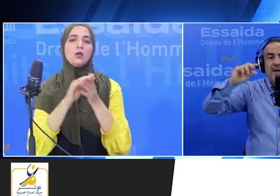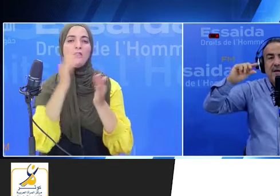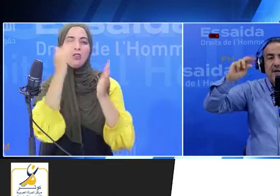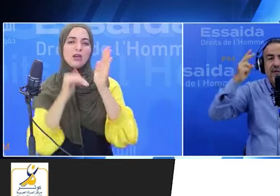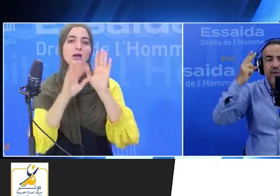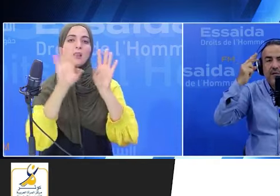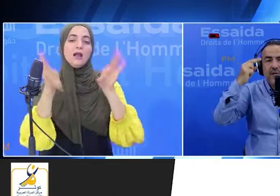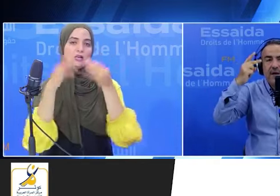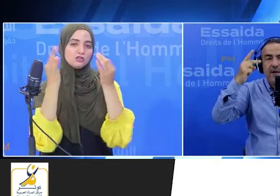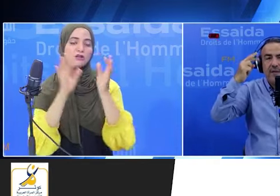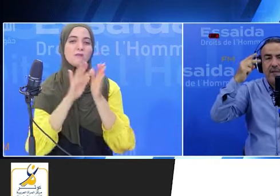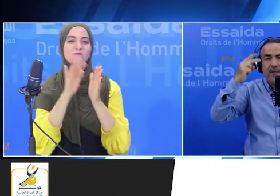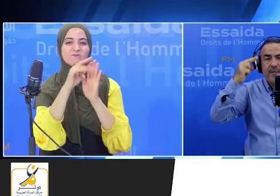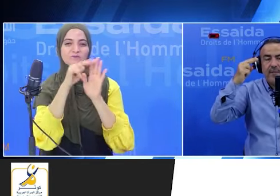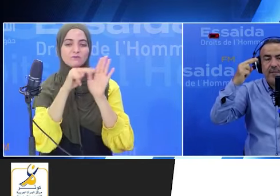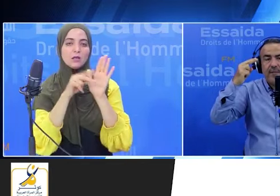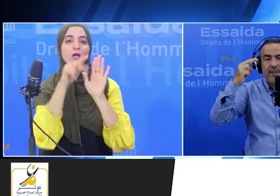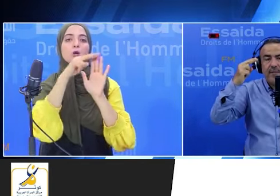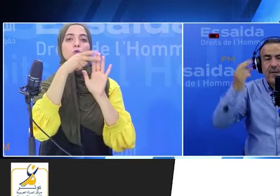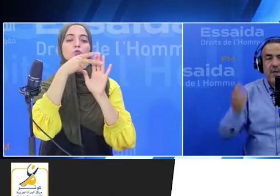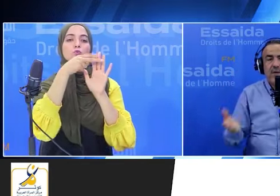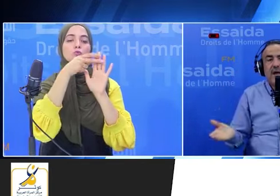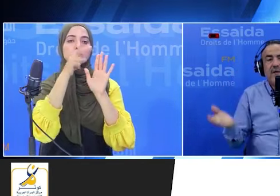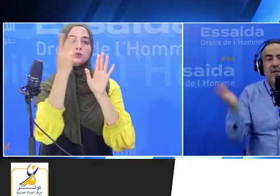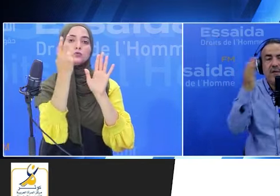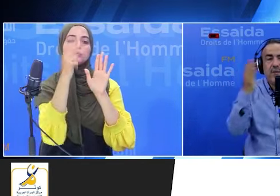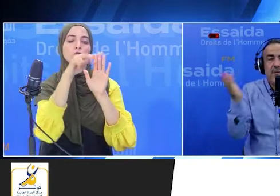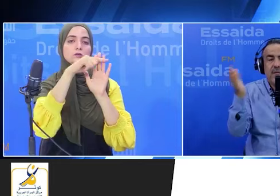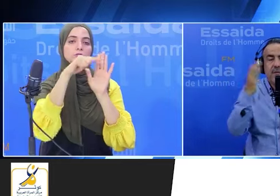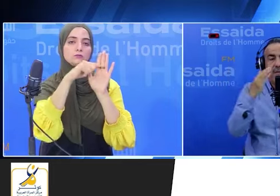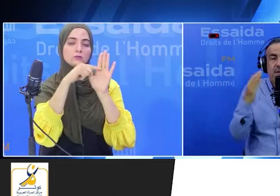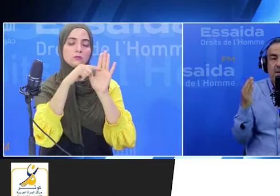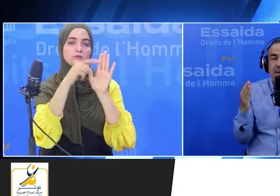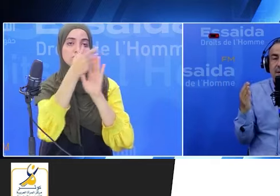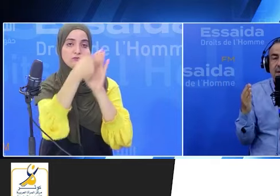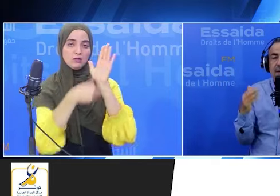خمسة ناخد زوزلوا لني ويتعدوا